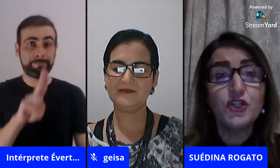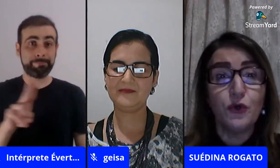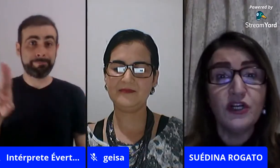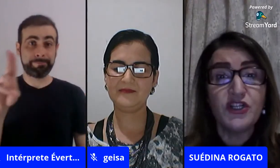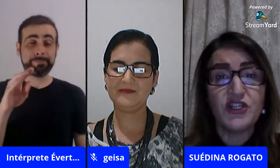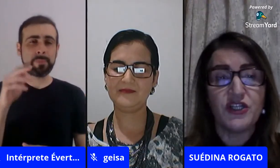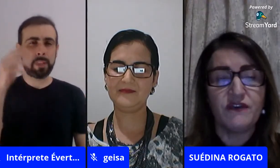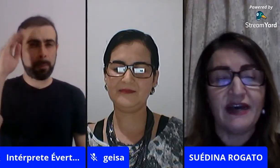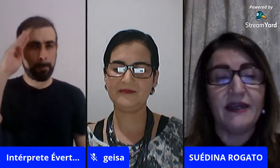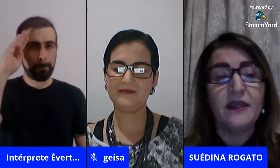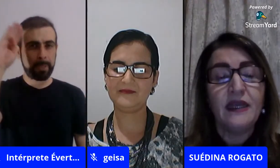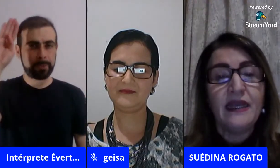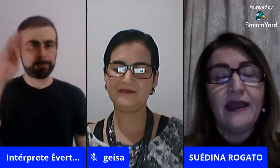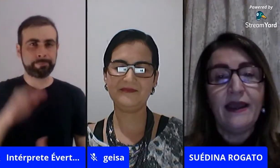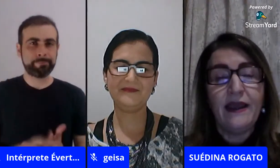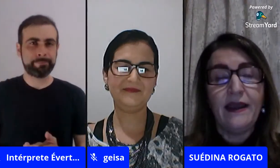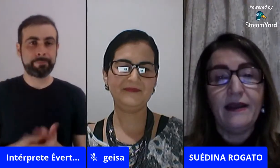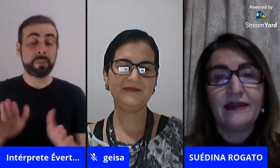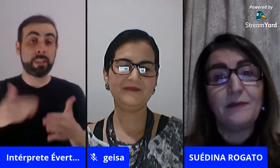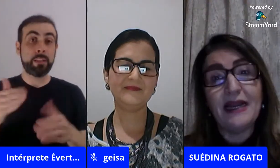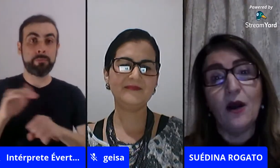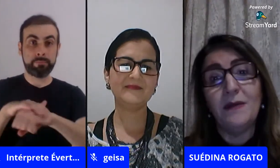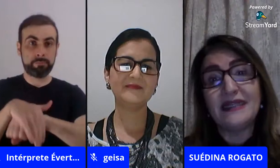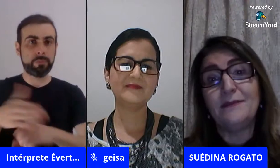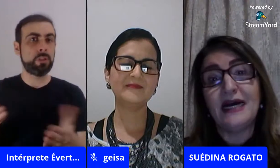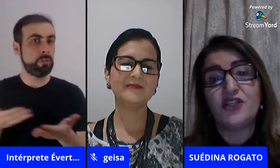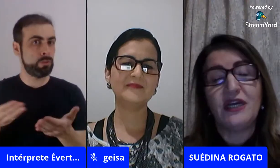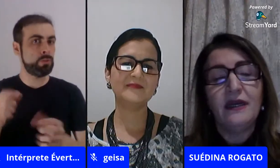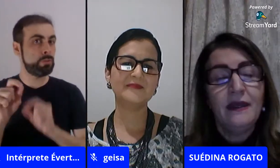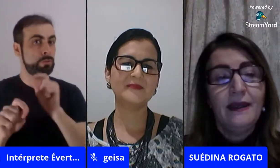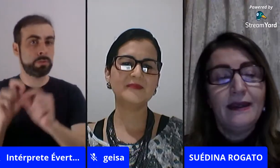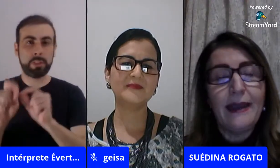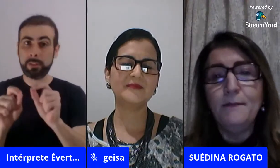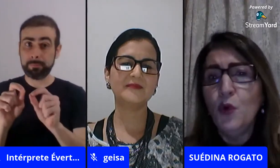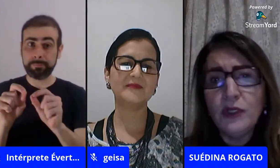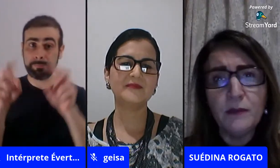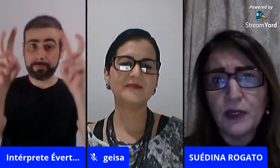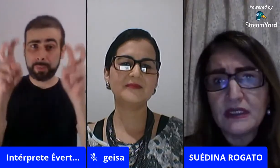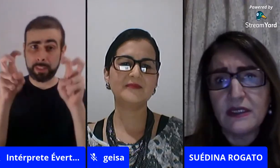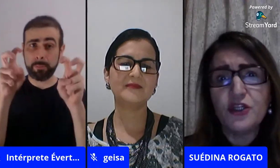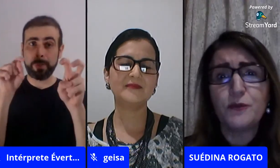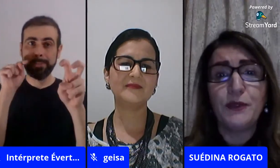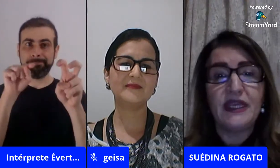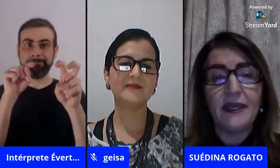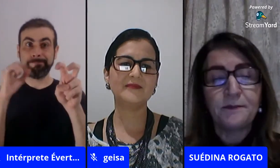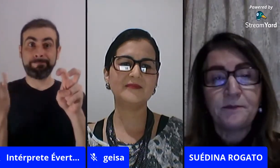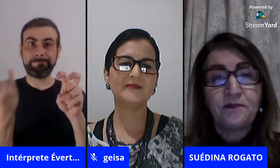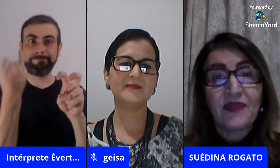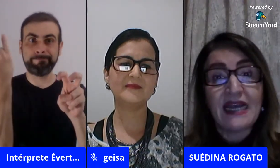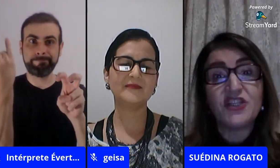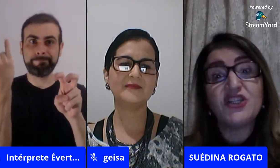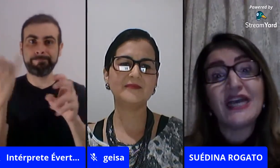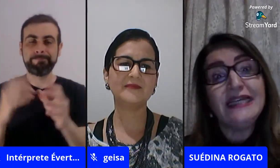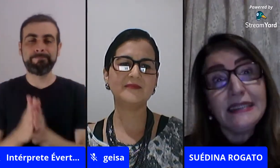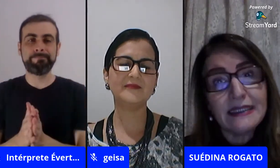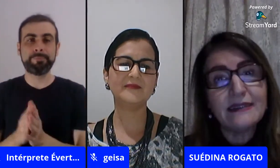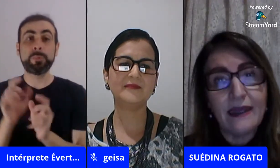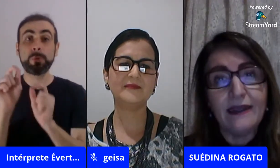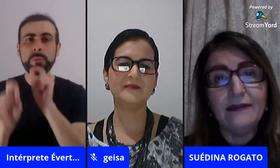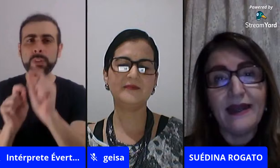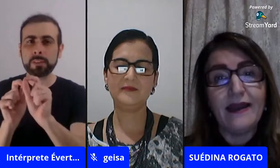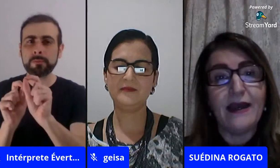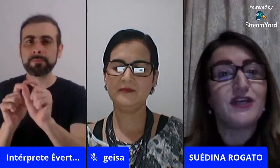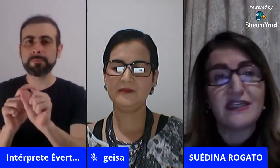A noite de hoje a gente vai trabalhar uma temática que é muito importante, porque a gente